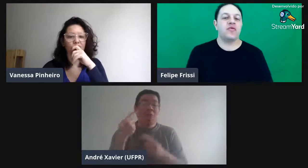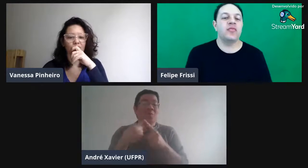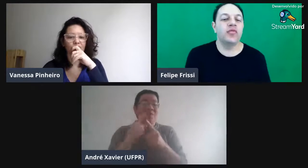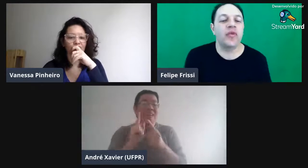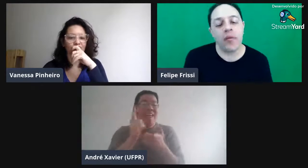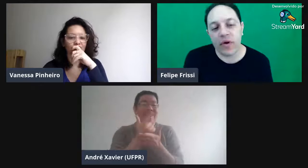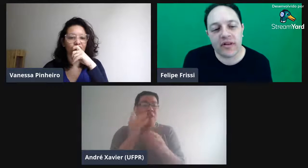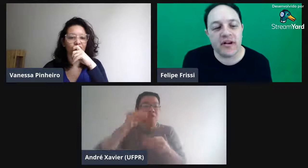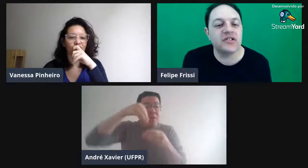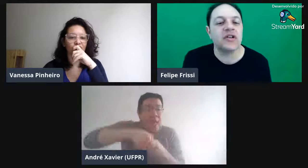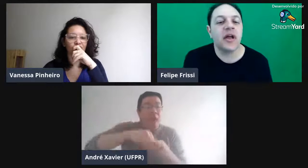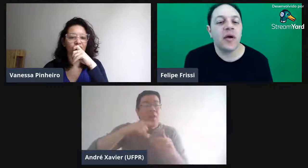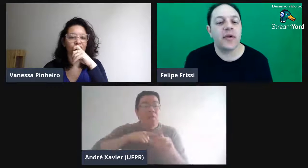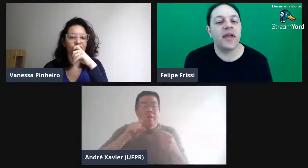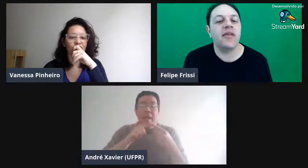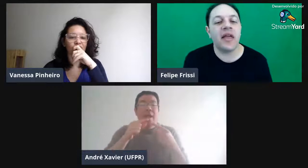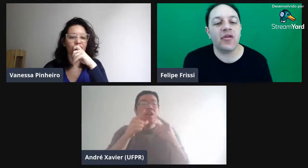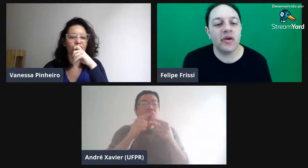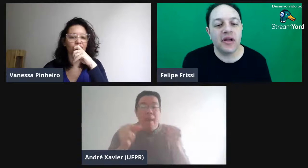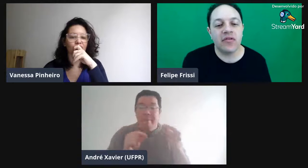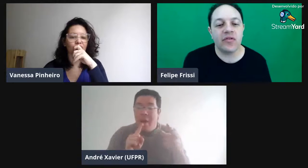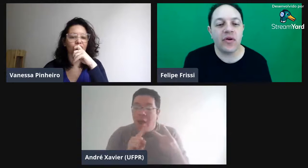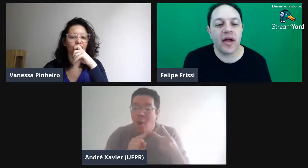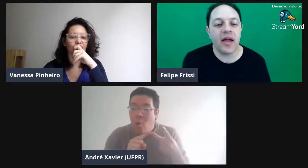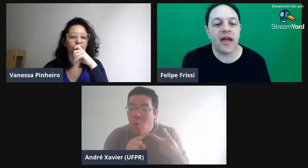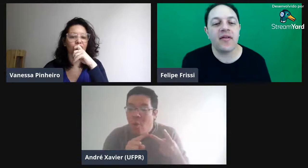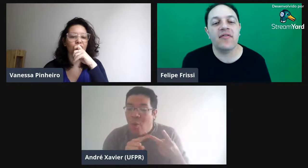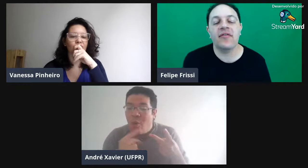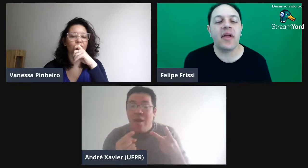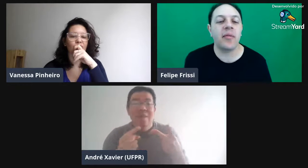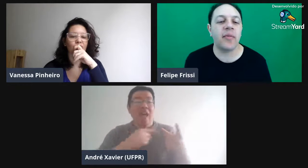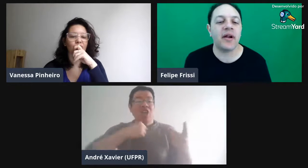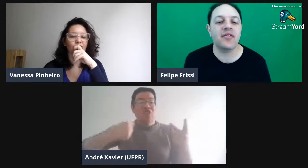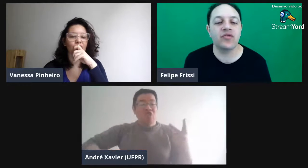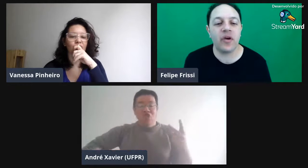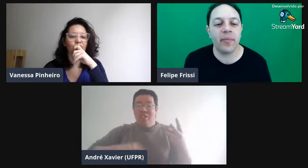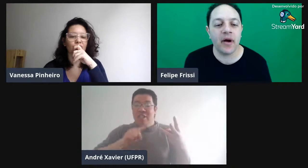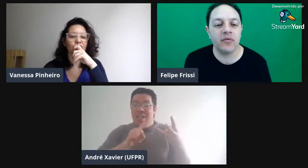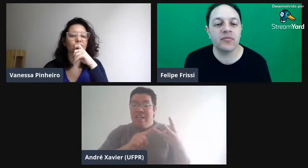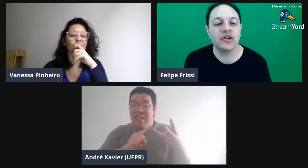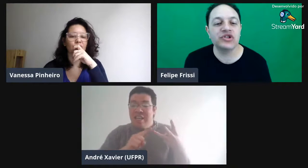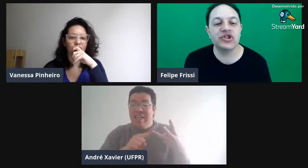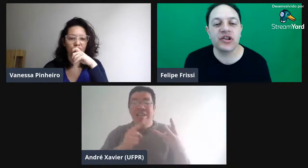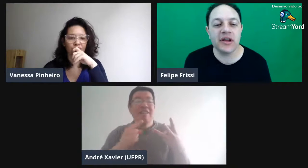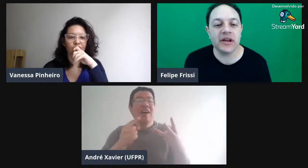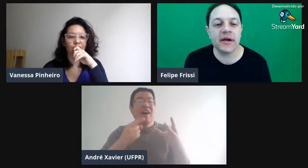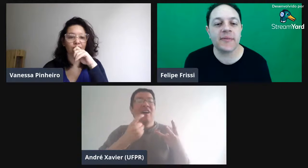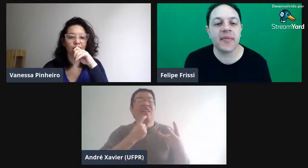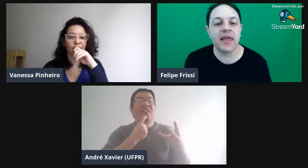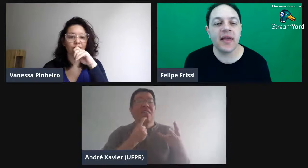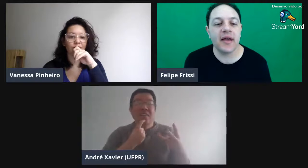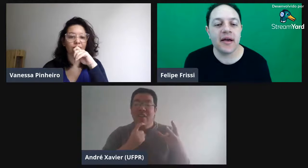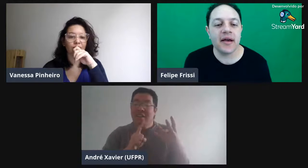do mundo. É importante, porque dentro do livro, é, tem partes do Japão, China, é,